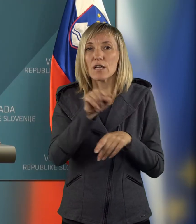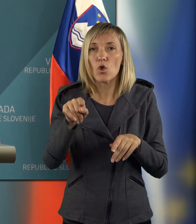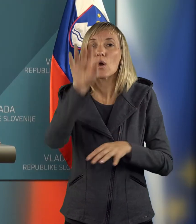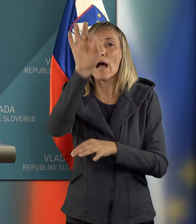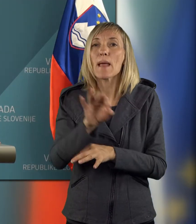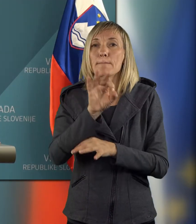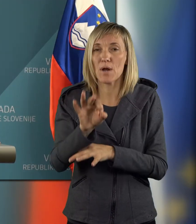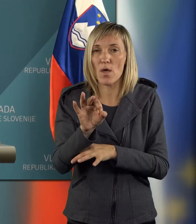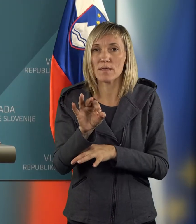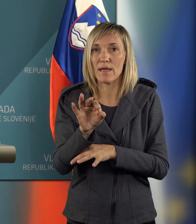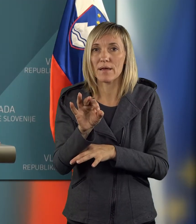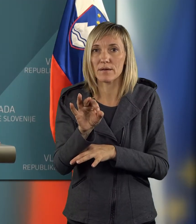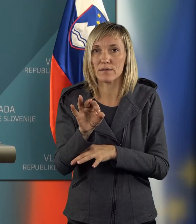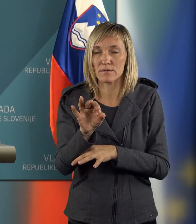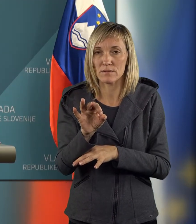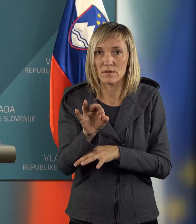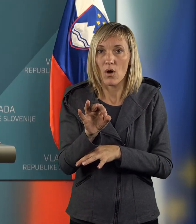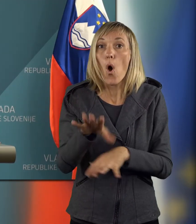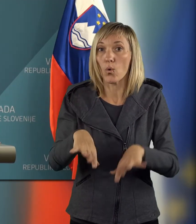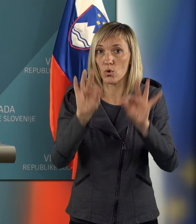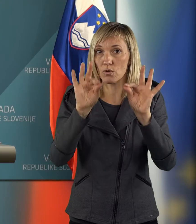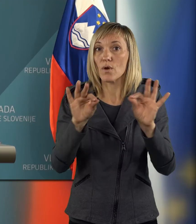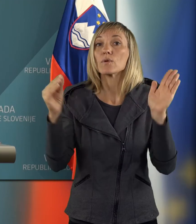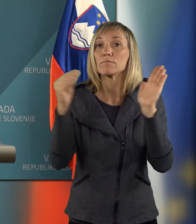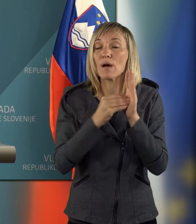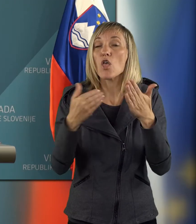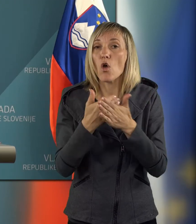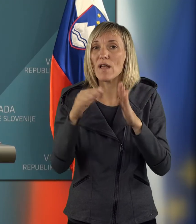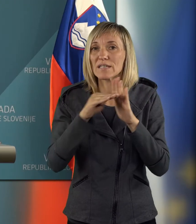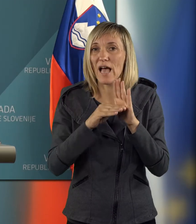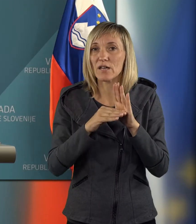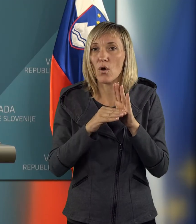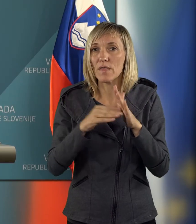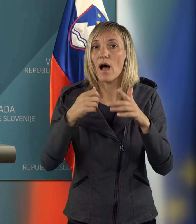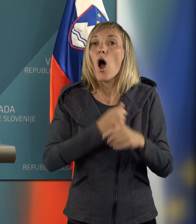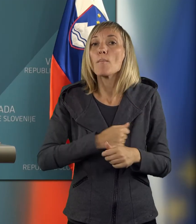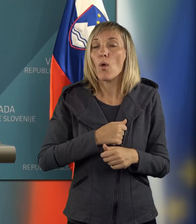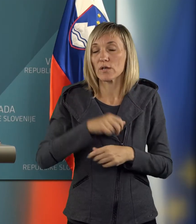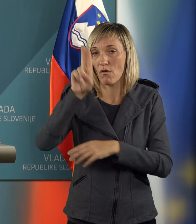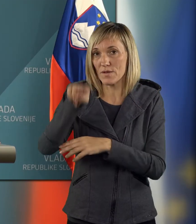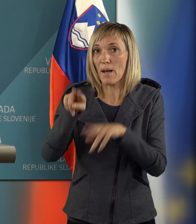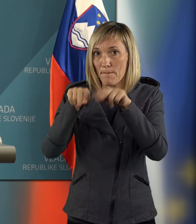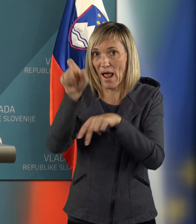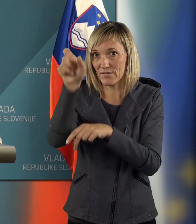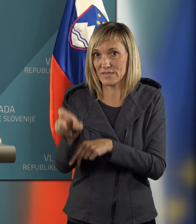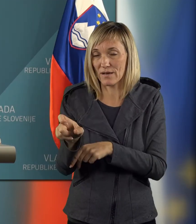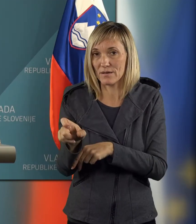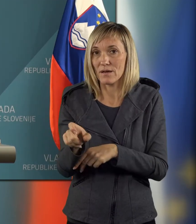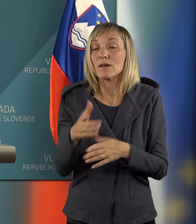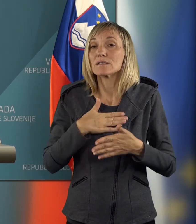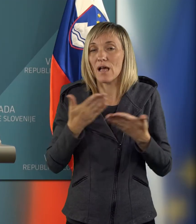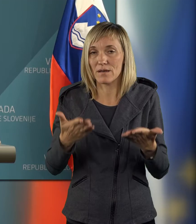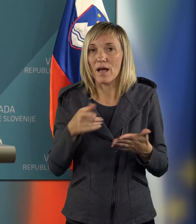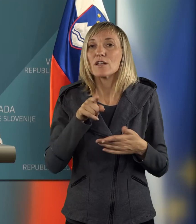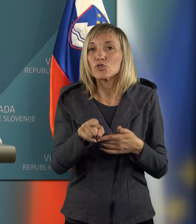kar je pilotni projekt ugotovil, je v noveli zakonov o pacijentovih pravicah. Zakaj pa zdaj, lejte, zaradi